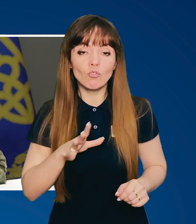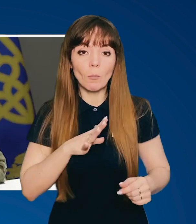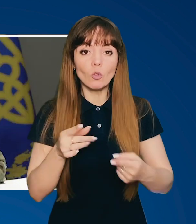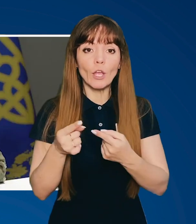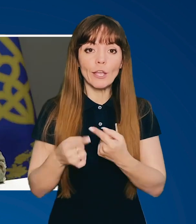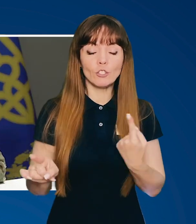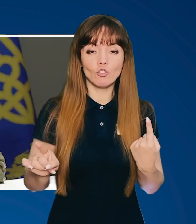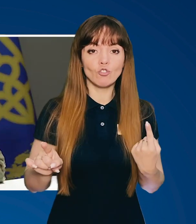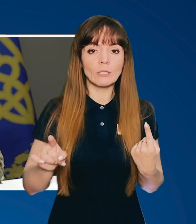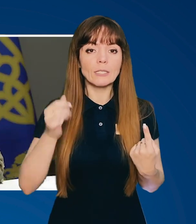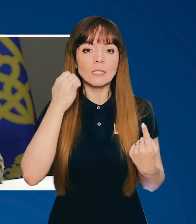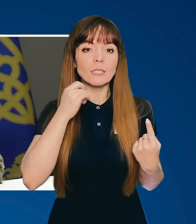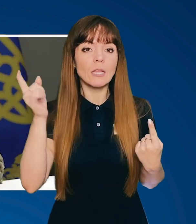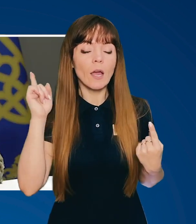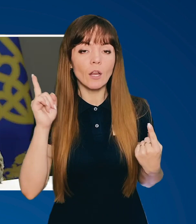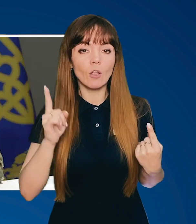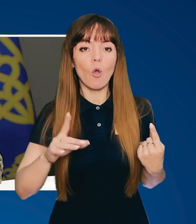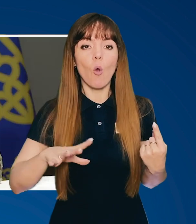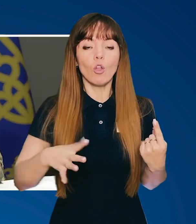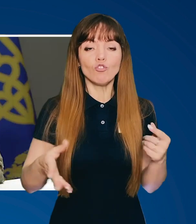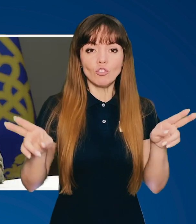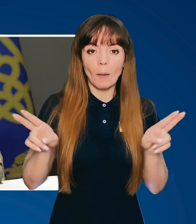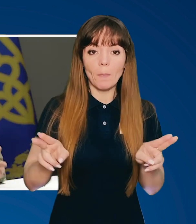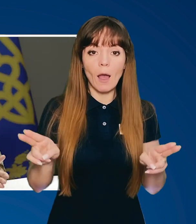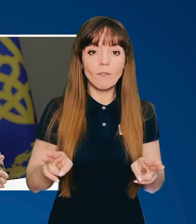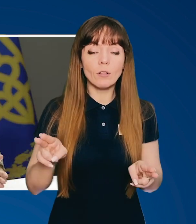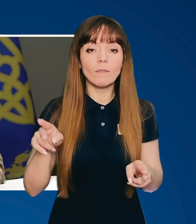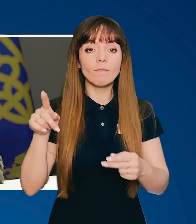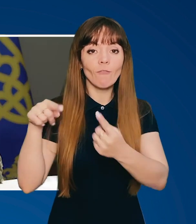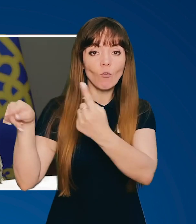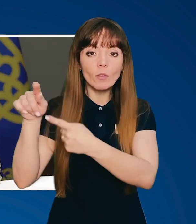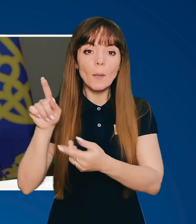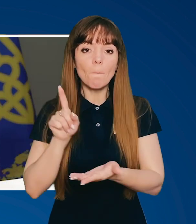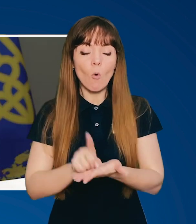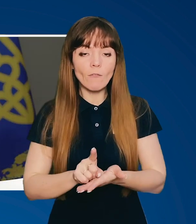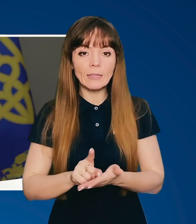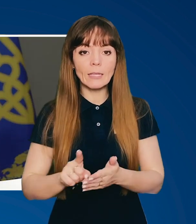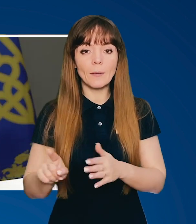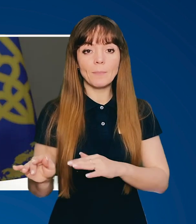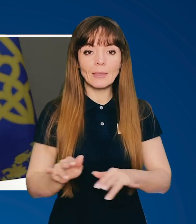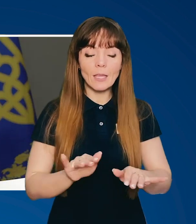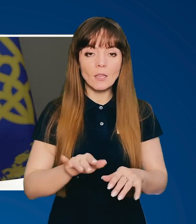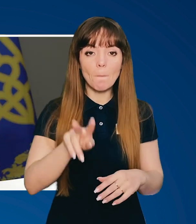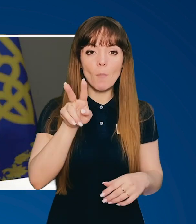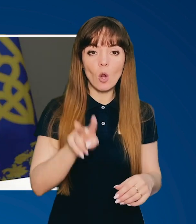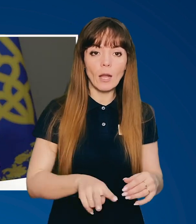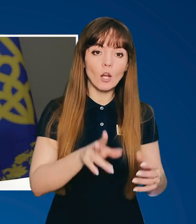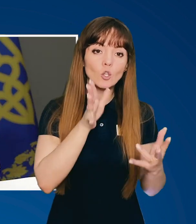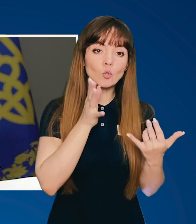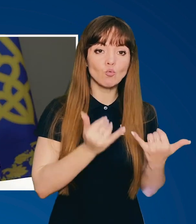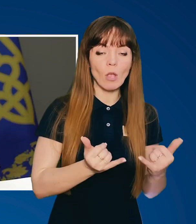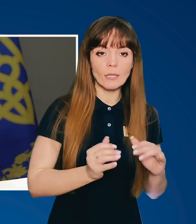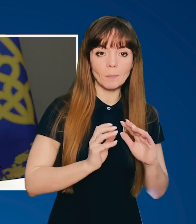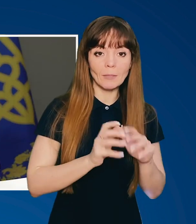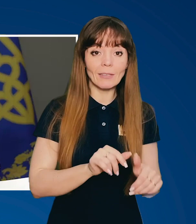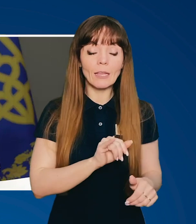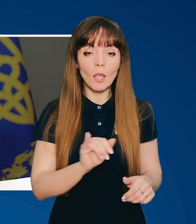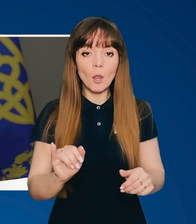інших старих колишніх правил. Вони повинні діяти паралельно з сучасним світом. І